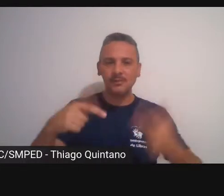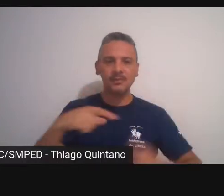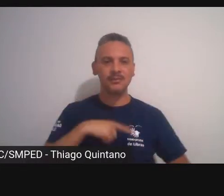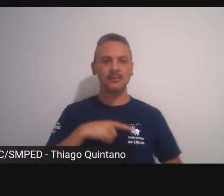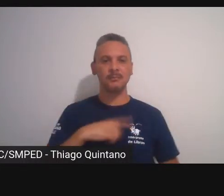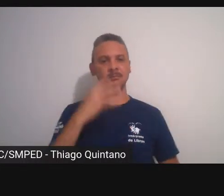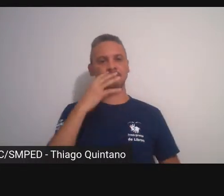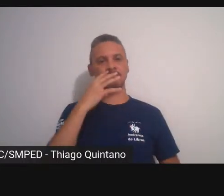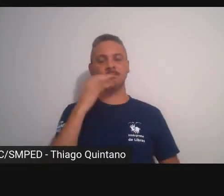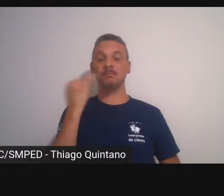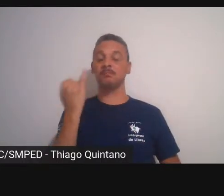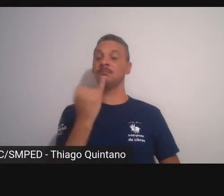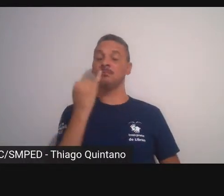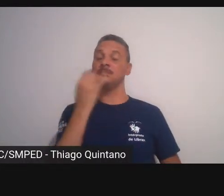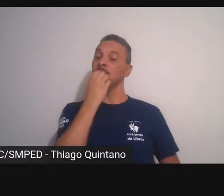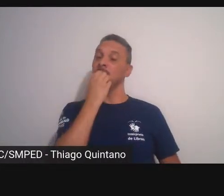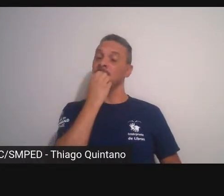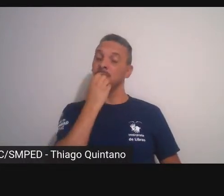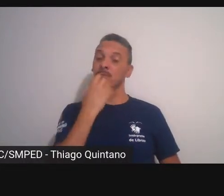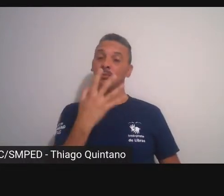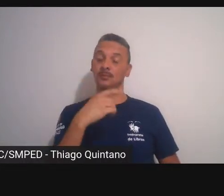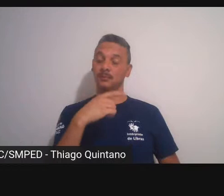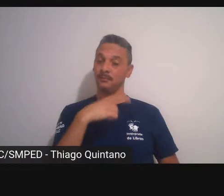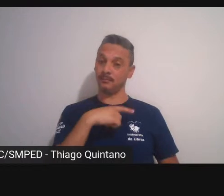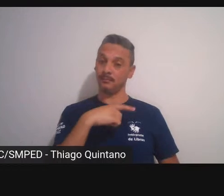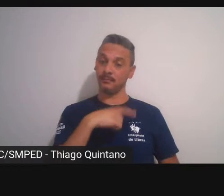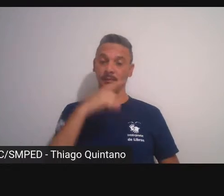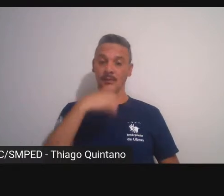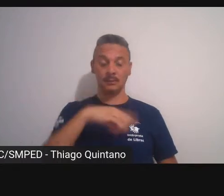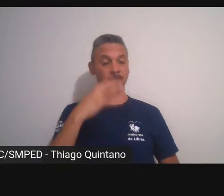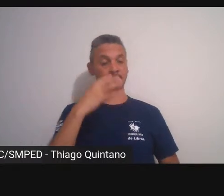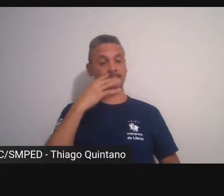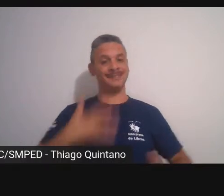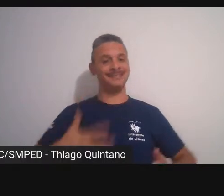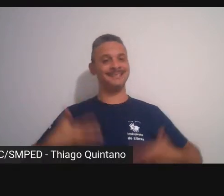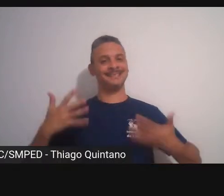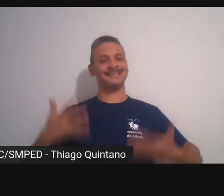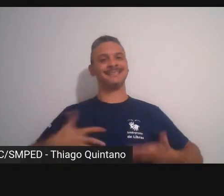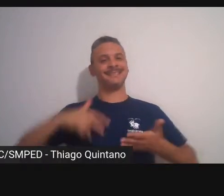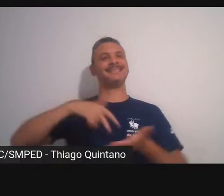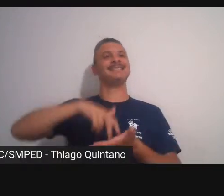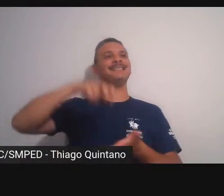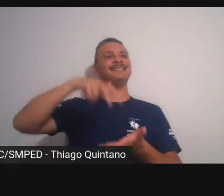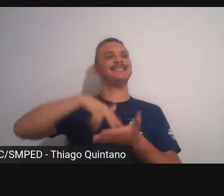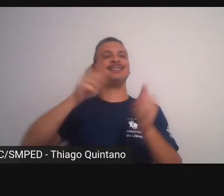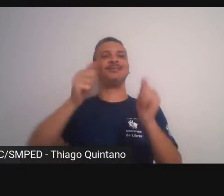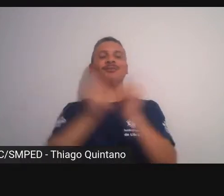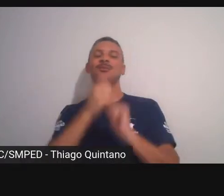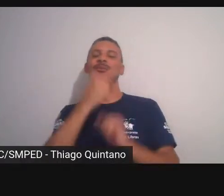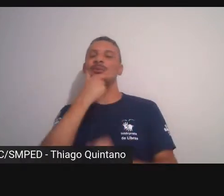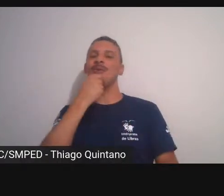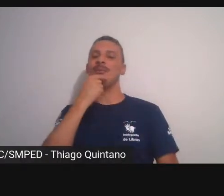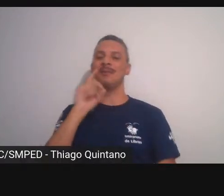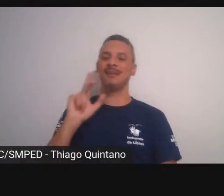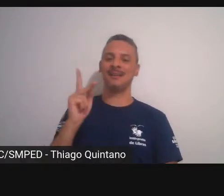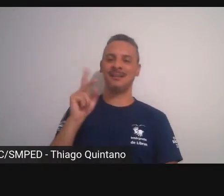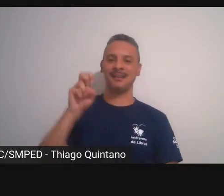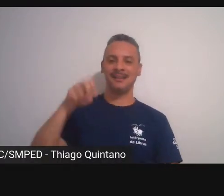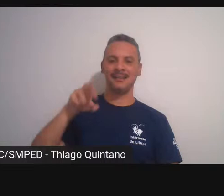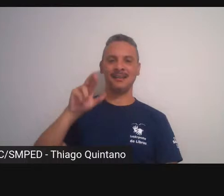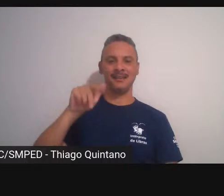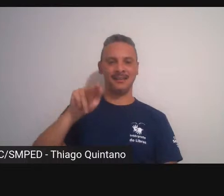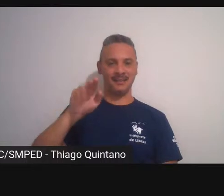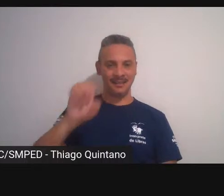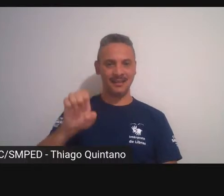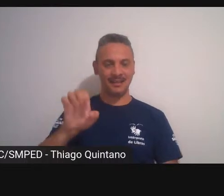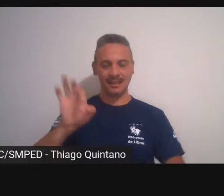momentos muito muito bons assim e que eu fiquei muito contente junto com o Henrico de solucionar problemas